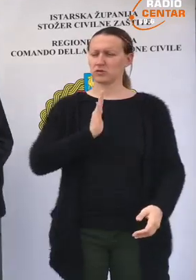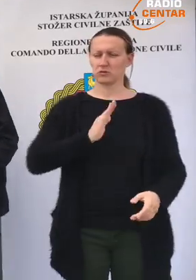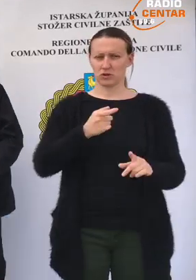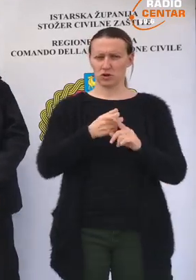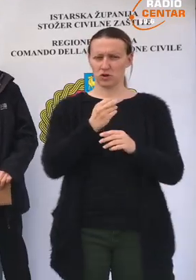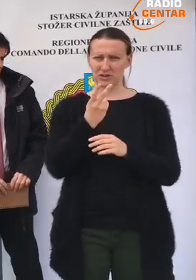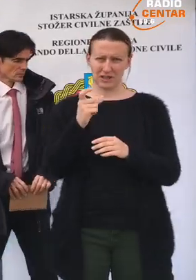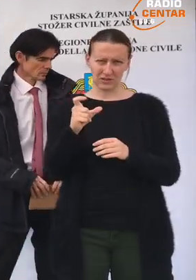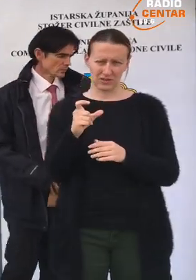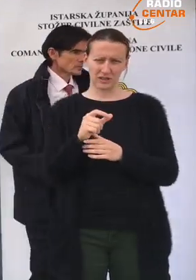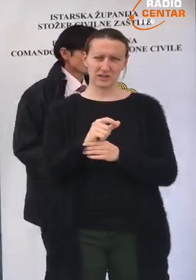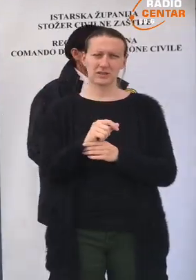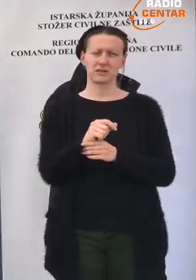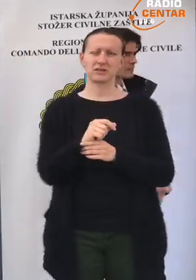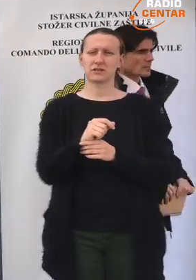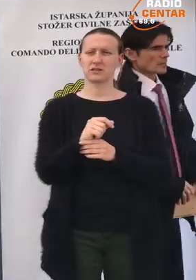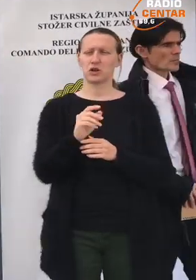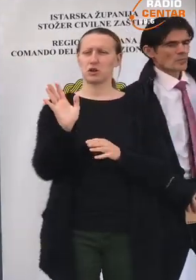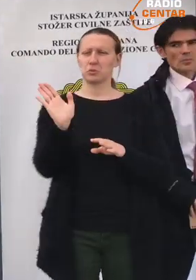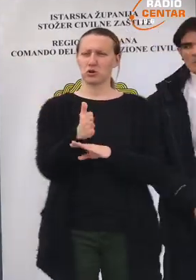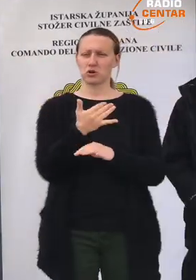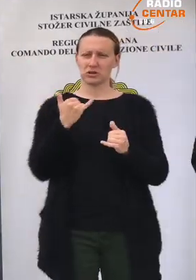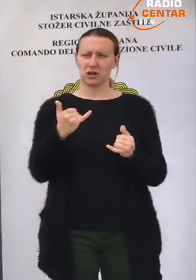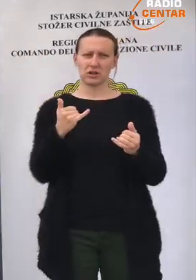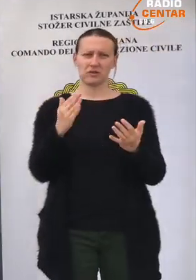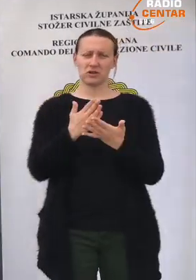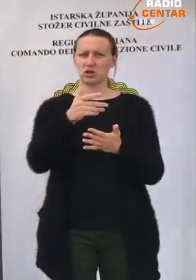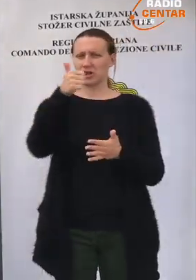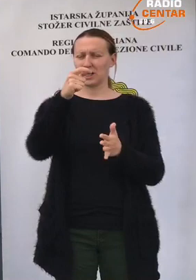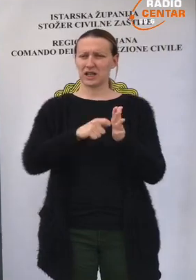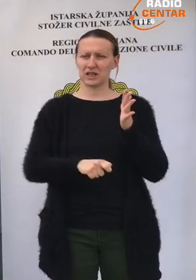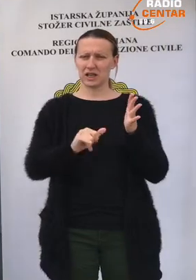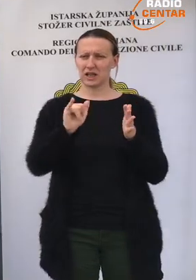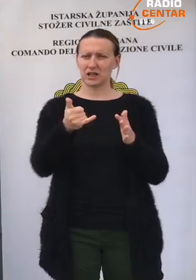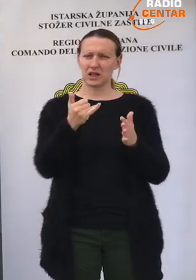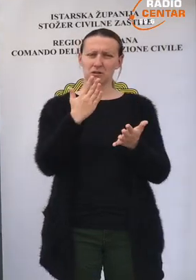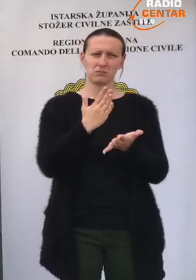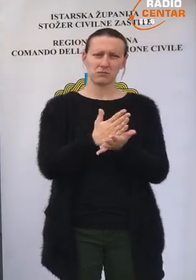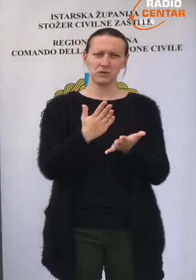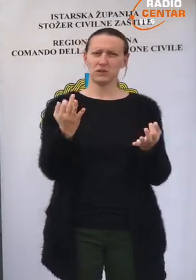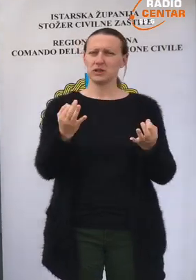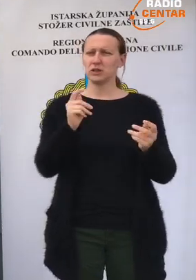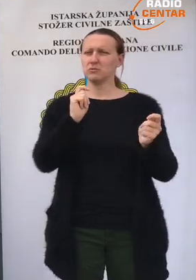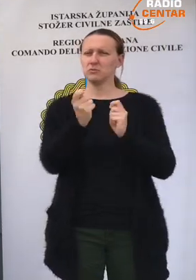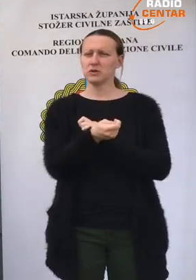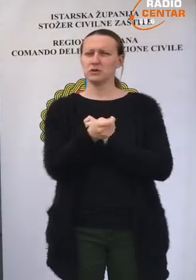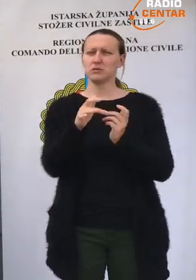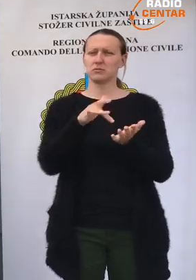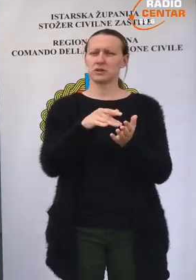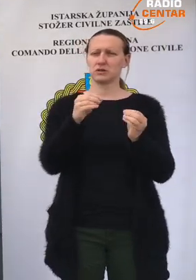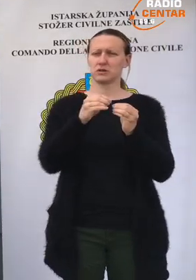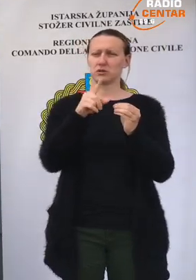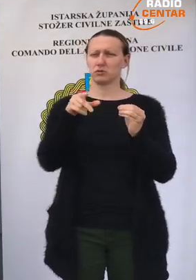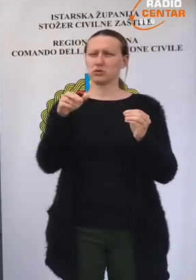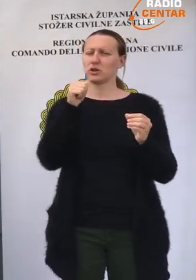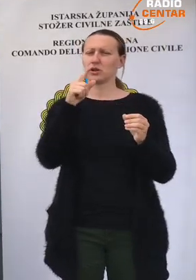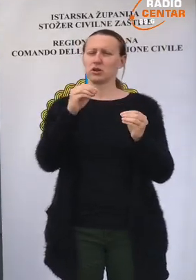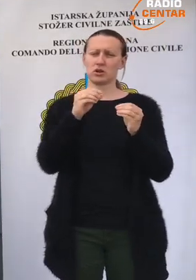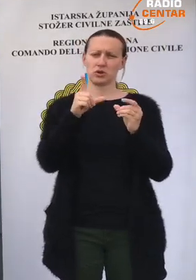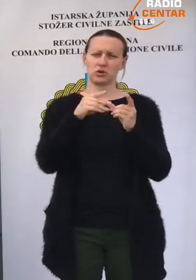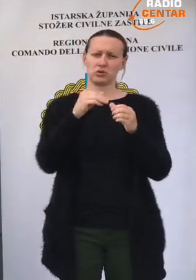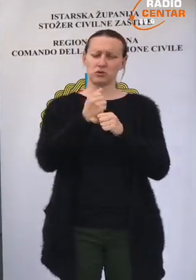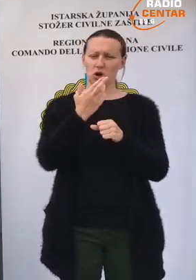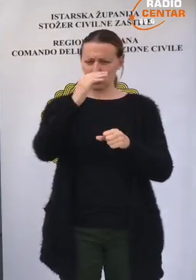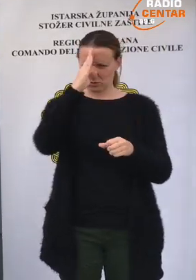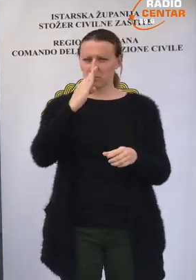Gospodine Kozulevac, prošlo je sad da skoro već jedan dana, da li će biti kakvih promjena na području Bujištine i Umaga?